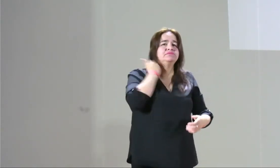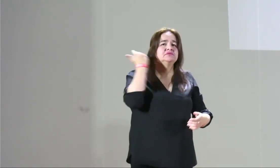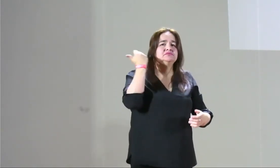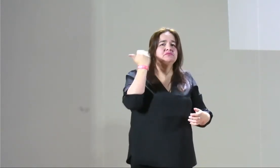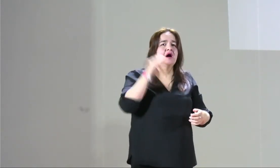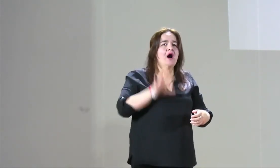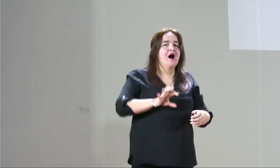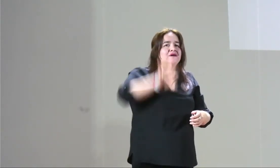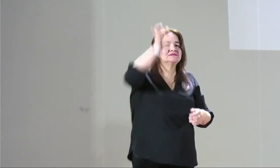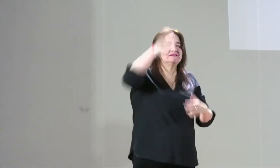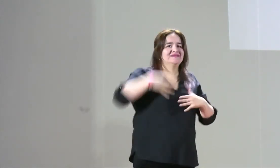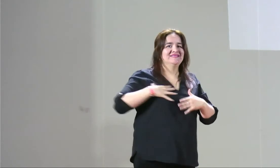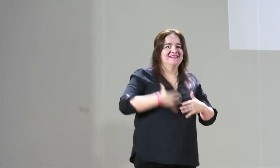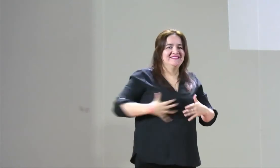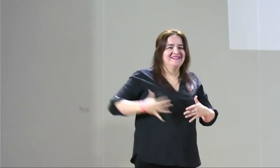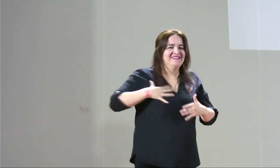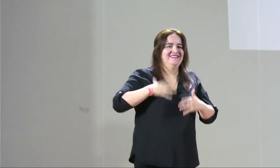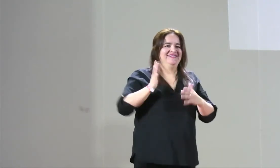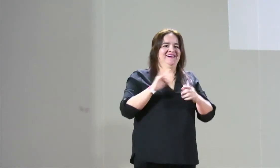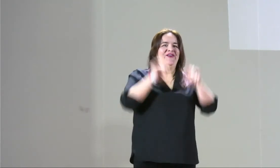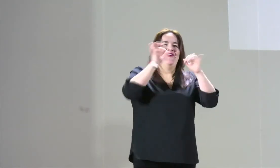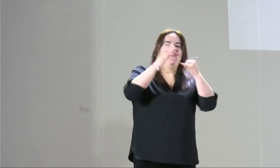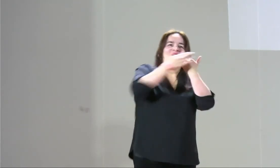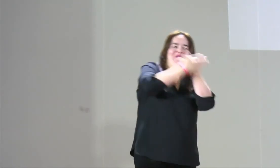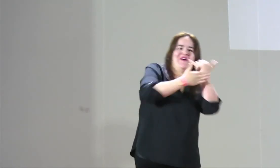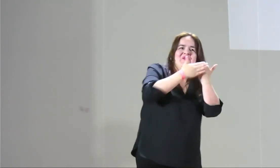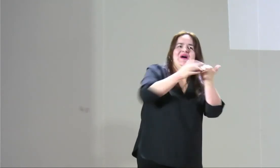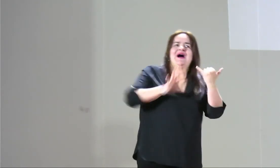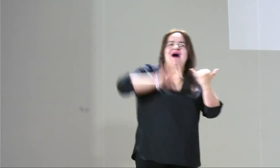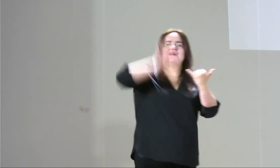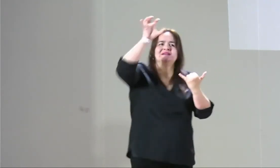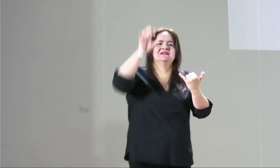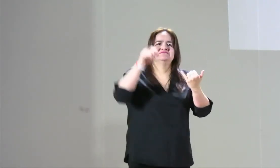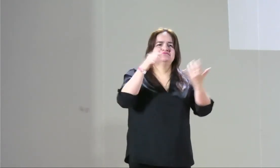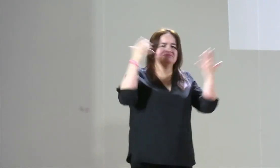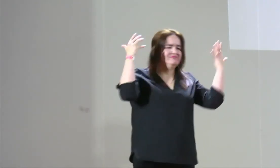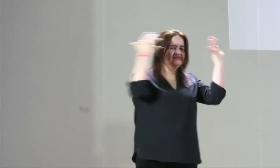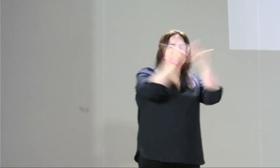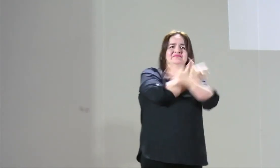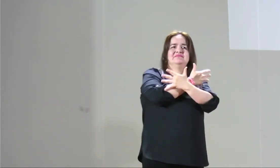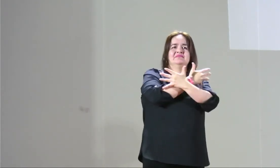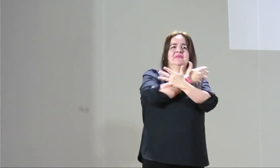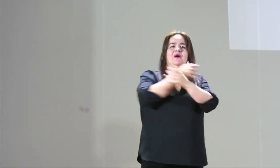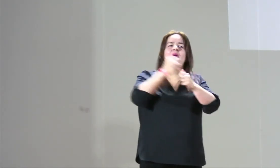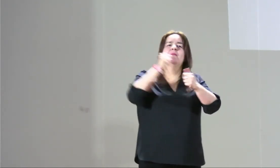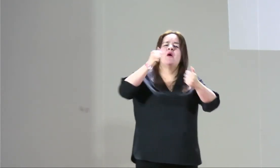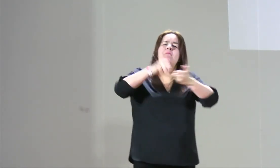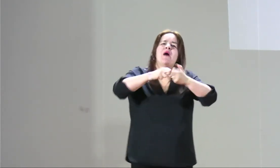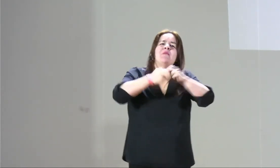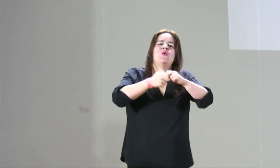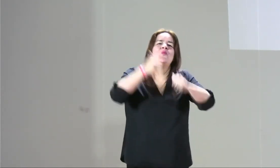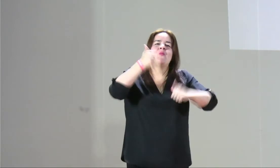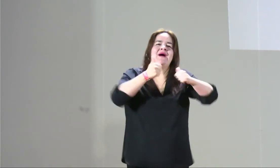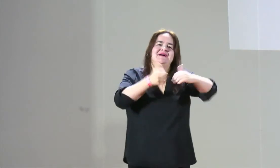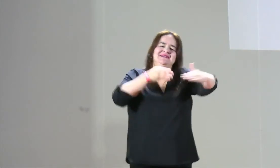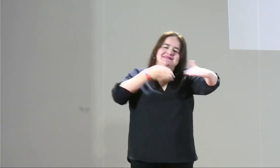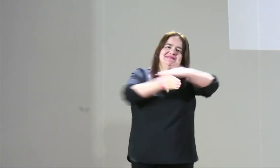o quistes de pronto, entonces si no tengo la información inmediato puedo acarrear después enfermedades como el cáncer,